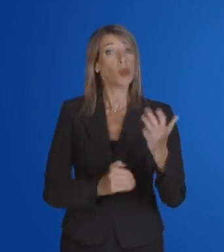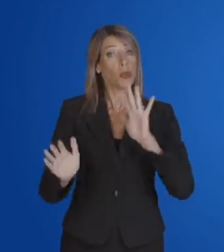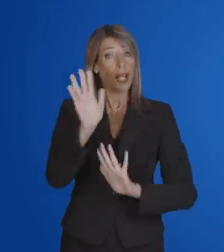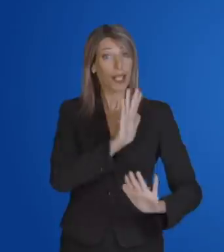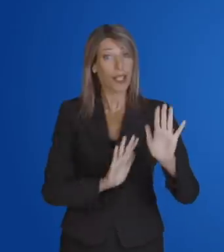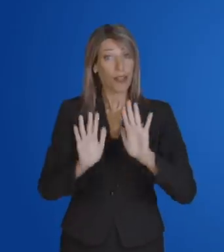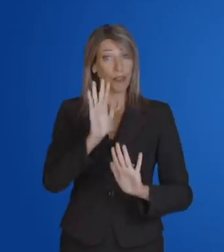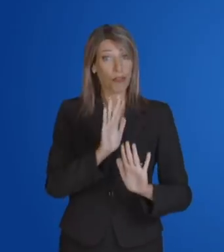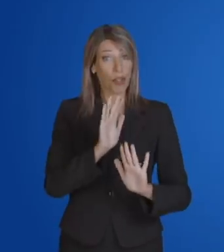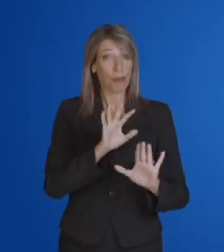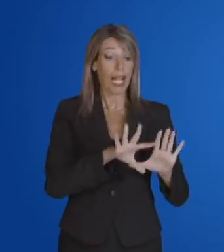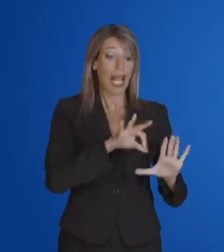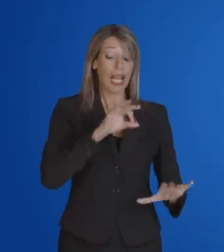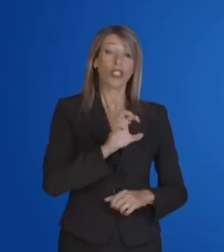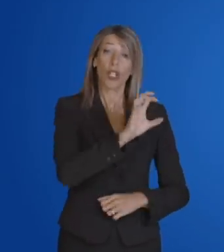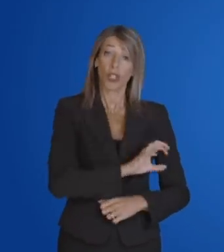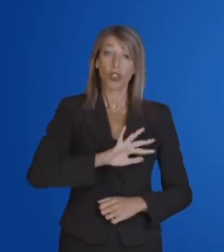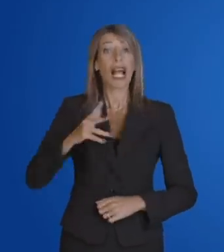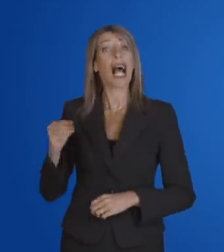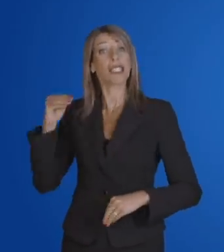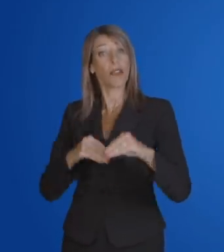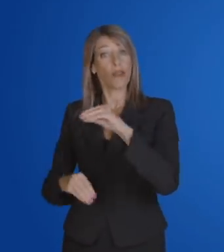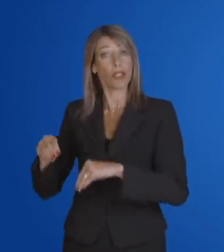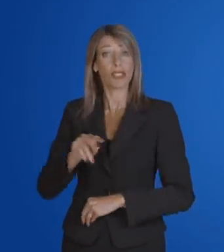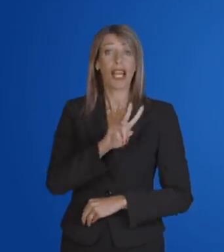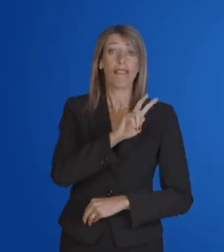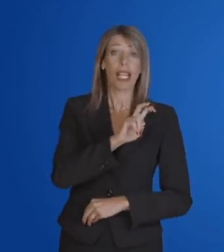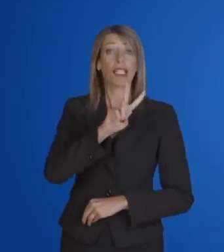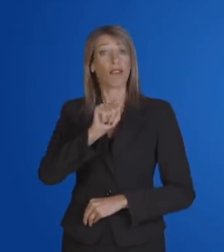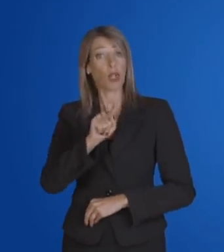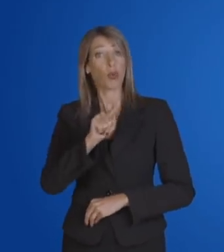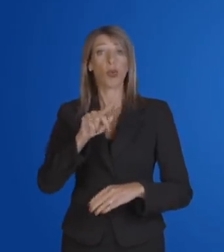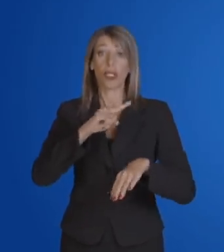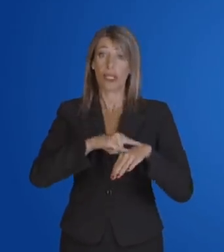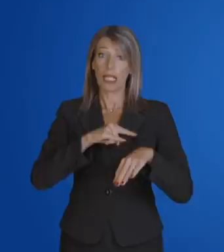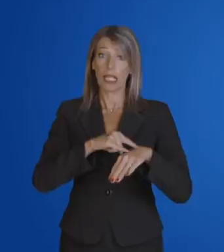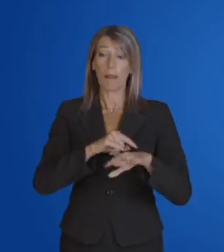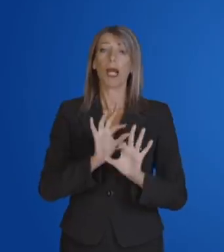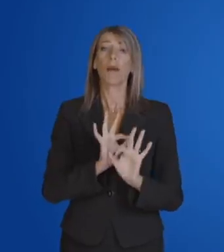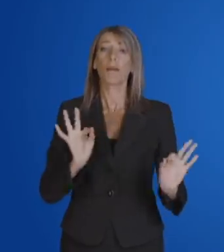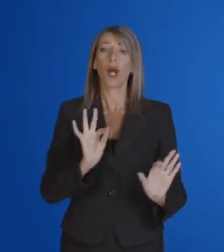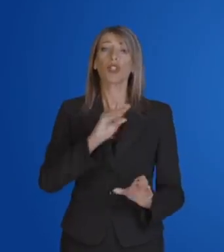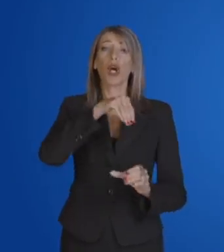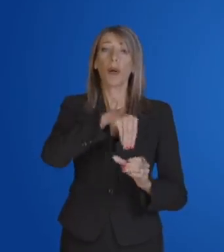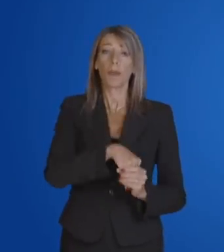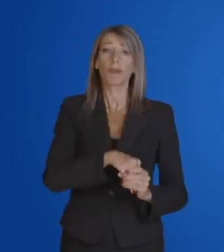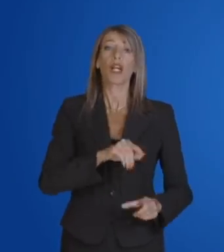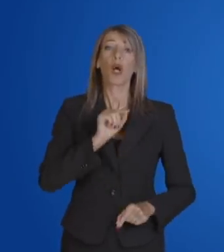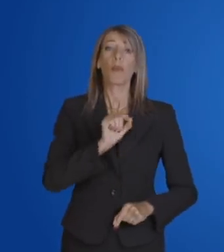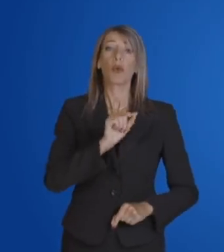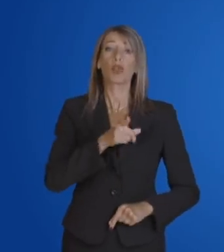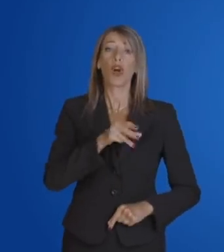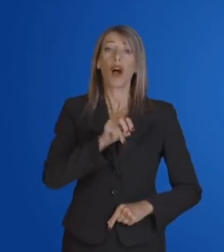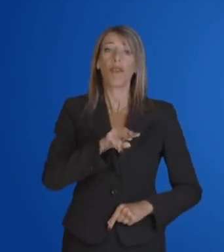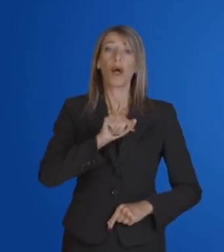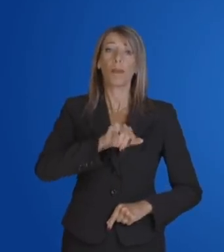le informazioni sulle elezioni regionali e sulle altre consultazioni elettorali del 20 e 21 settembre sono disponibili su interno